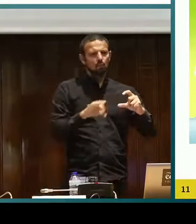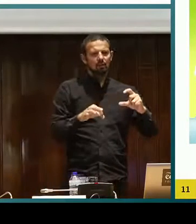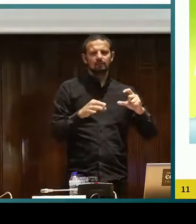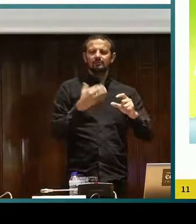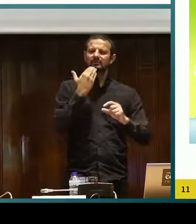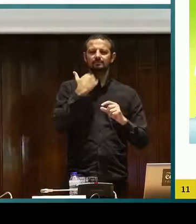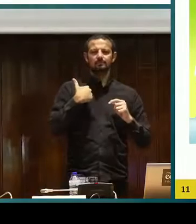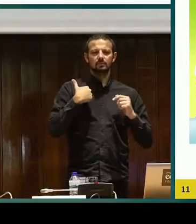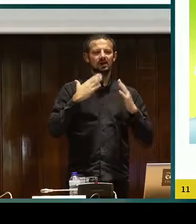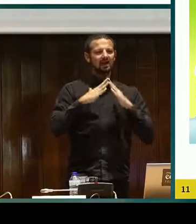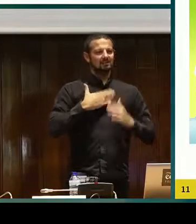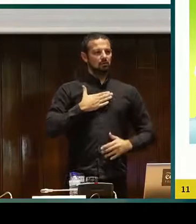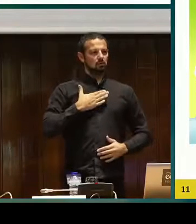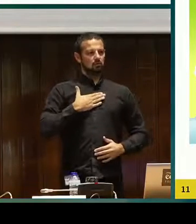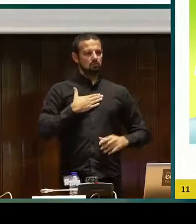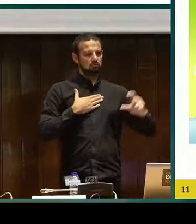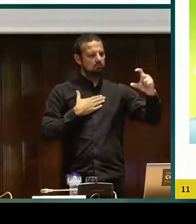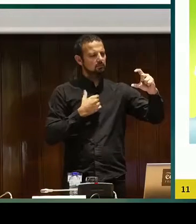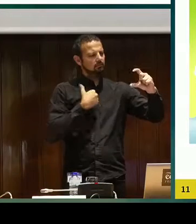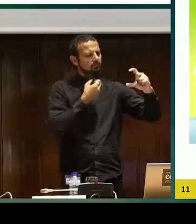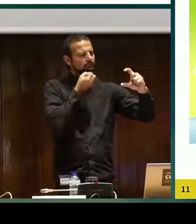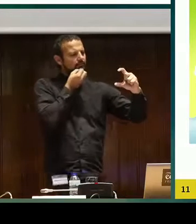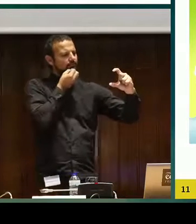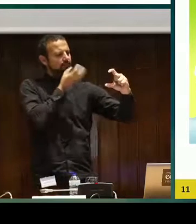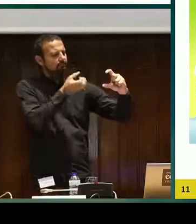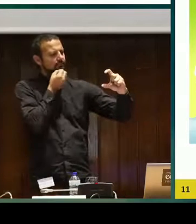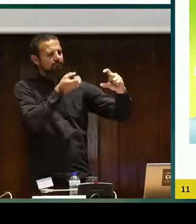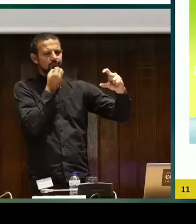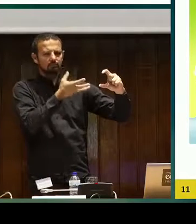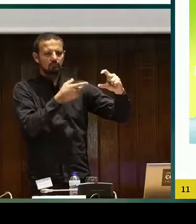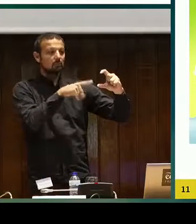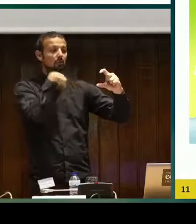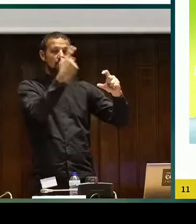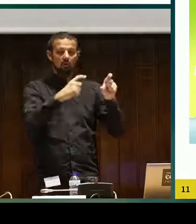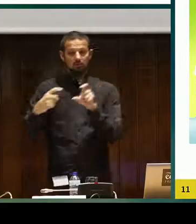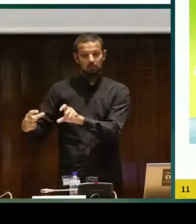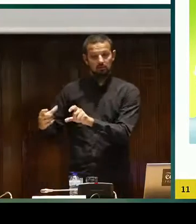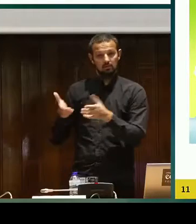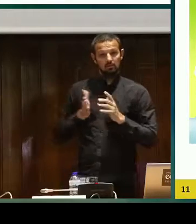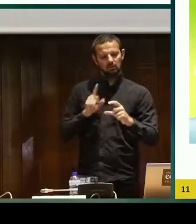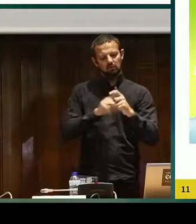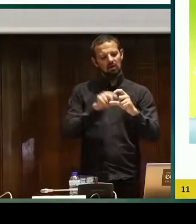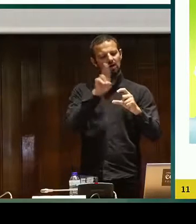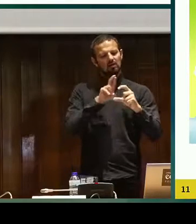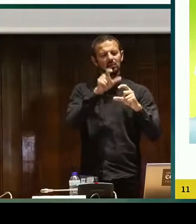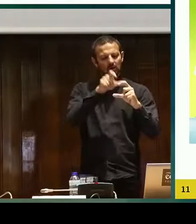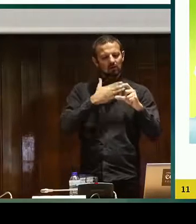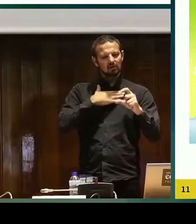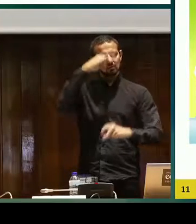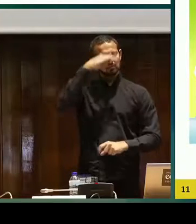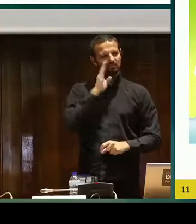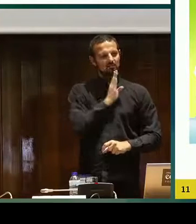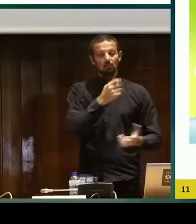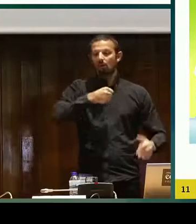sino que a través de un signado de un cuento lo podemos grabar,